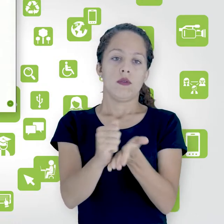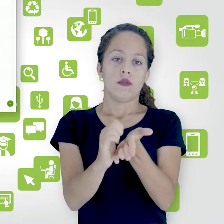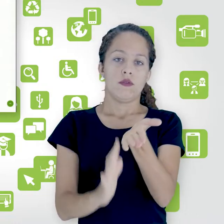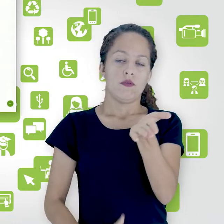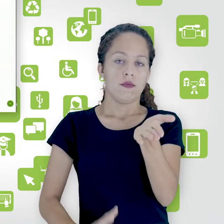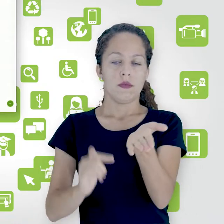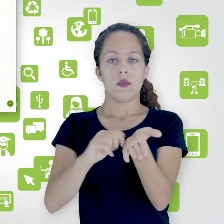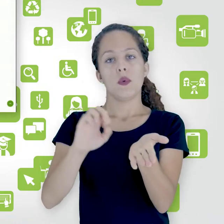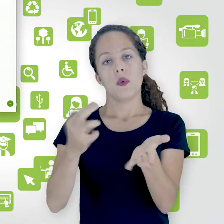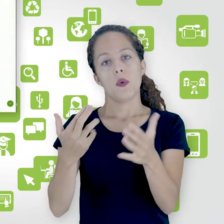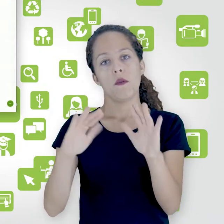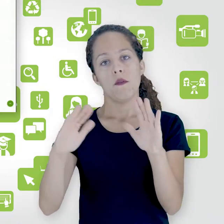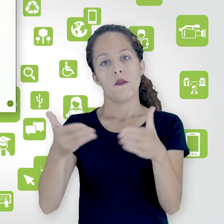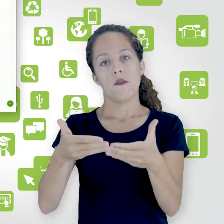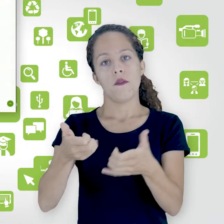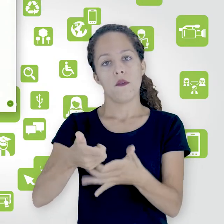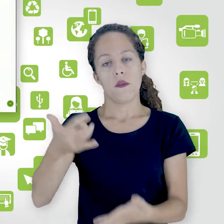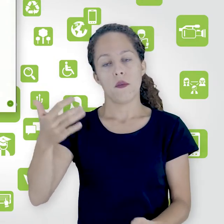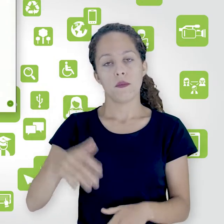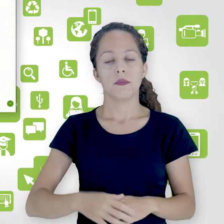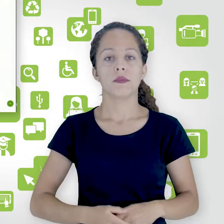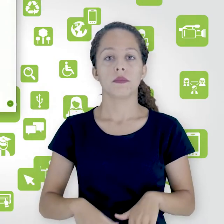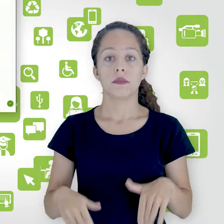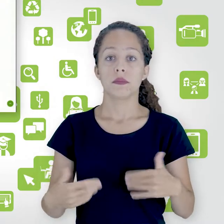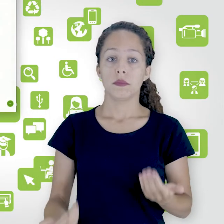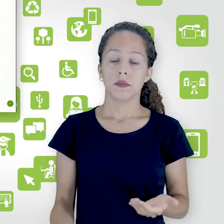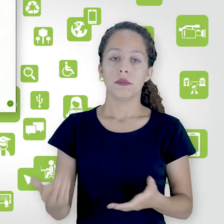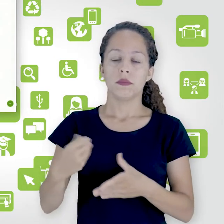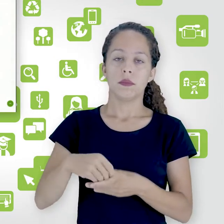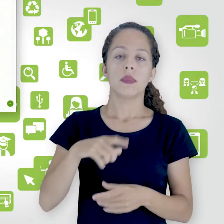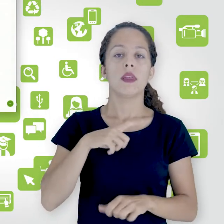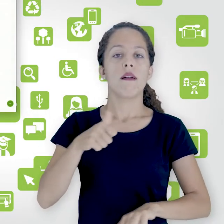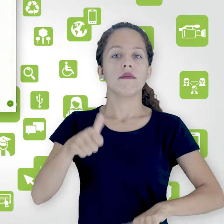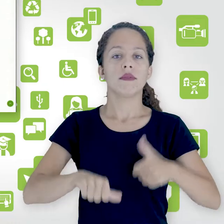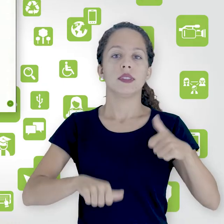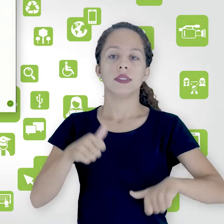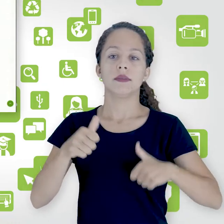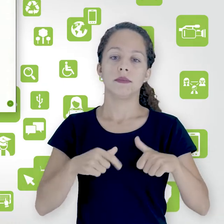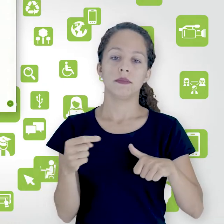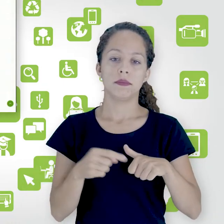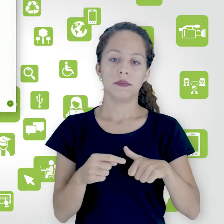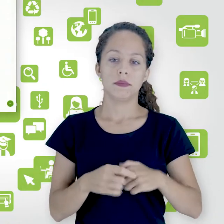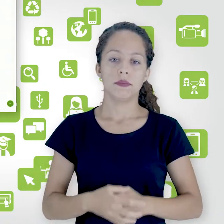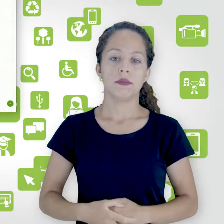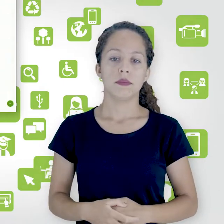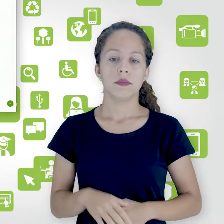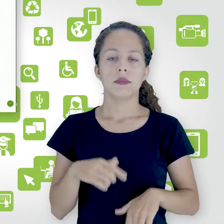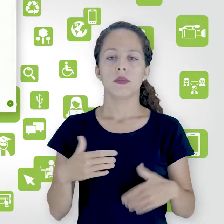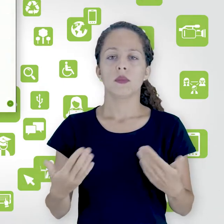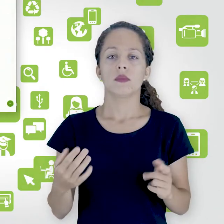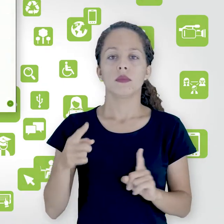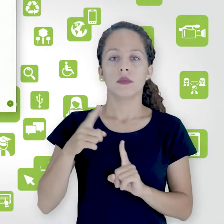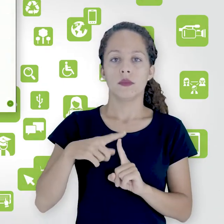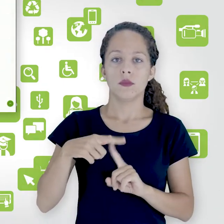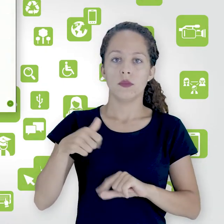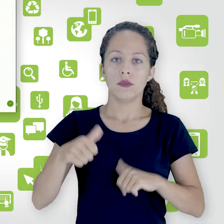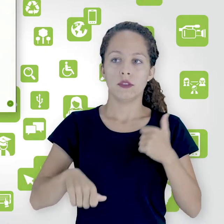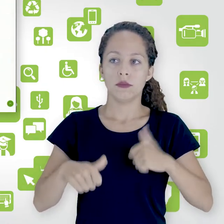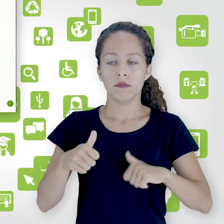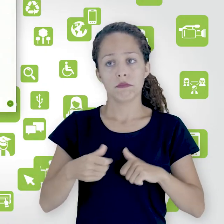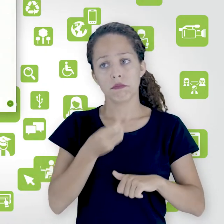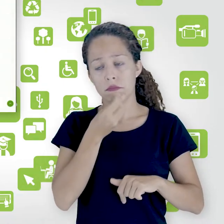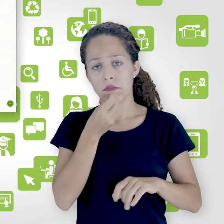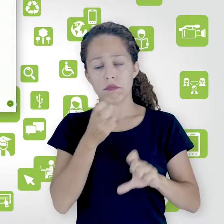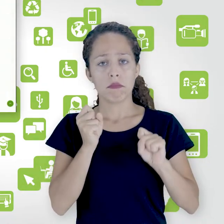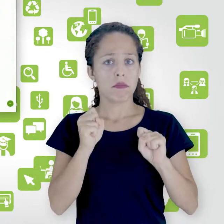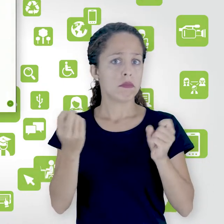ou no fórum, por exemplo. E aí, eu venho aqui para as avaliações. Então, que tipo de avaliação? Então, eu